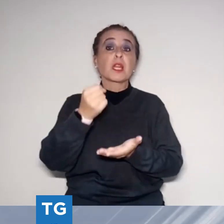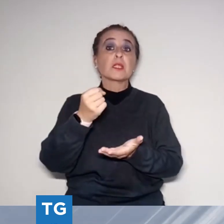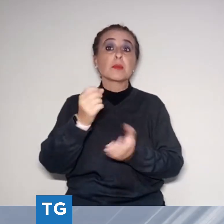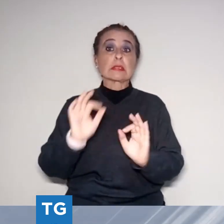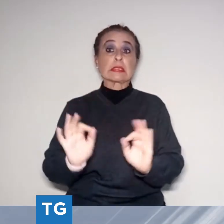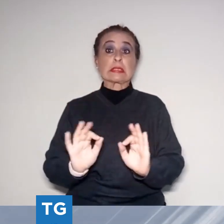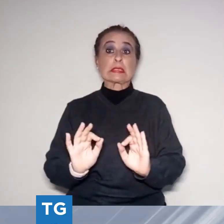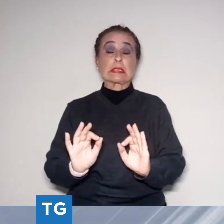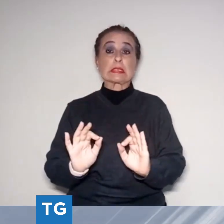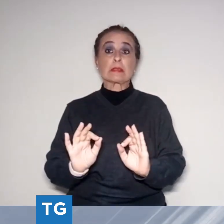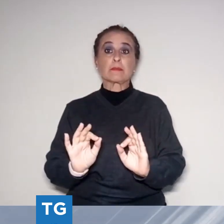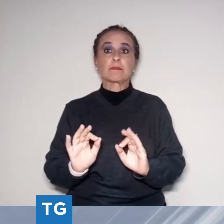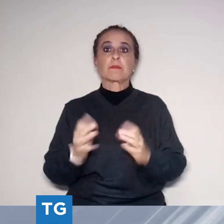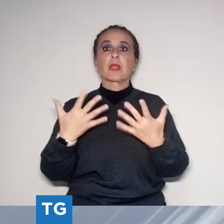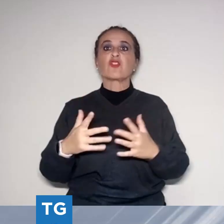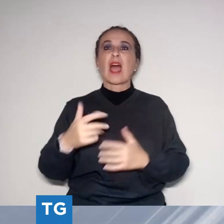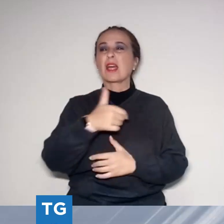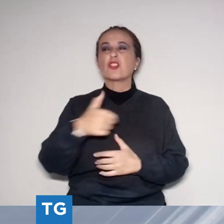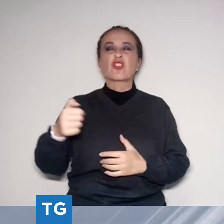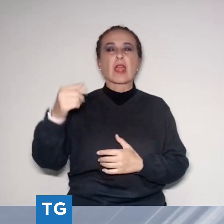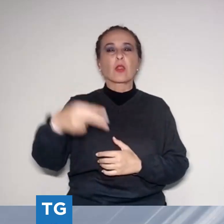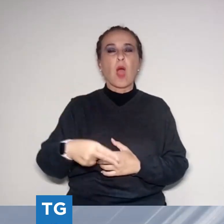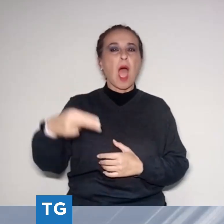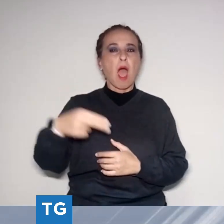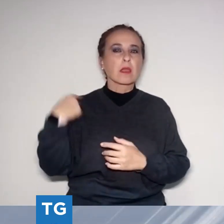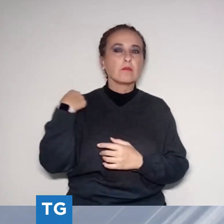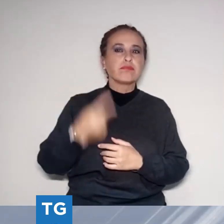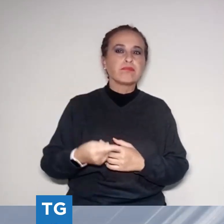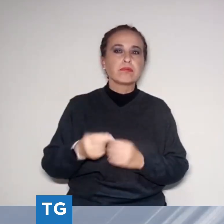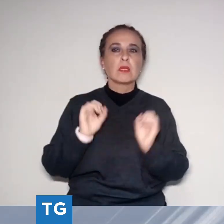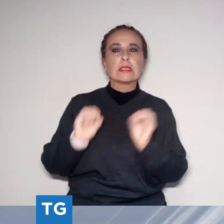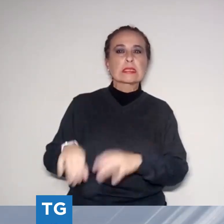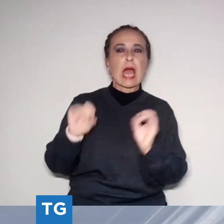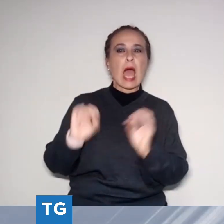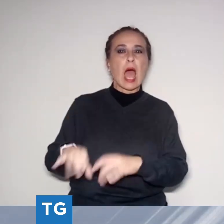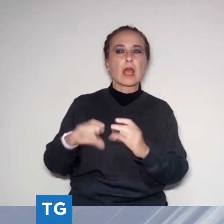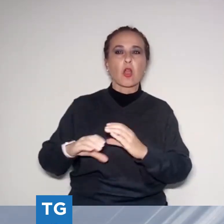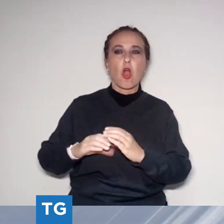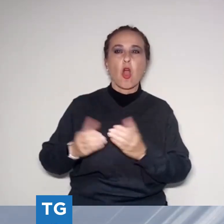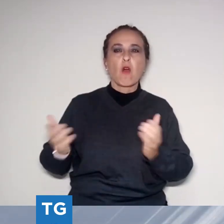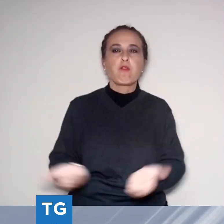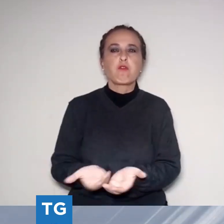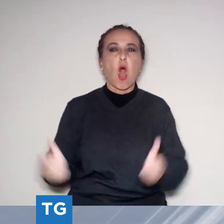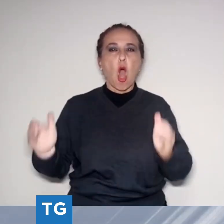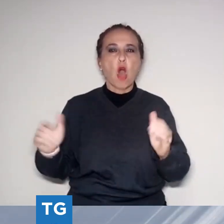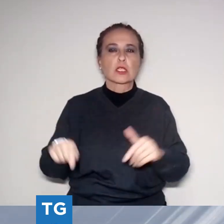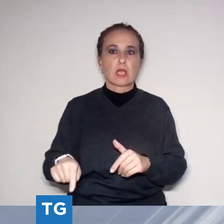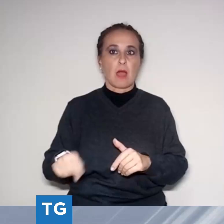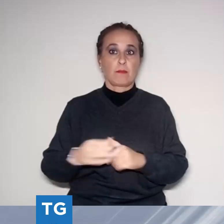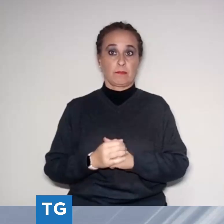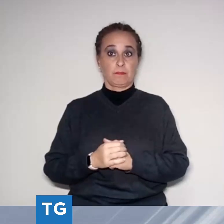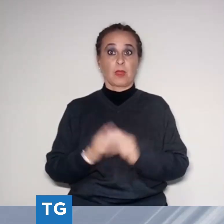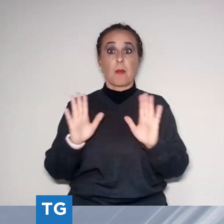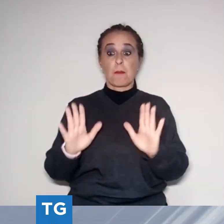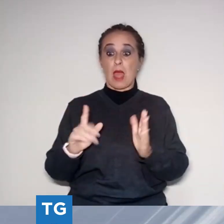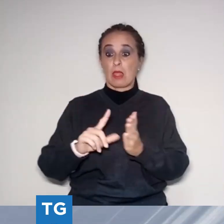fosse, in attesa che le opere vengano completate. Un paio di mesi fa però il Comune ha inviato ai residenti l'ingiunzione di mettersi in